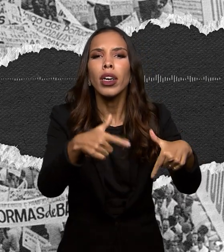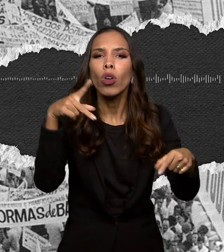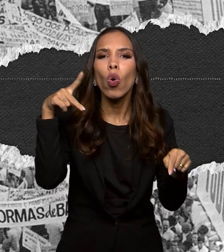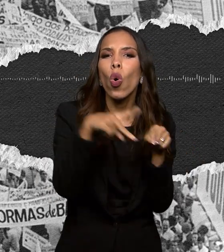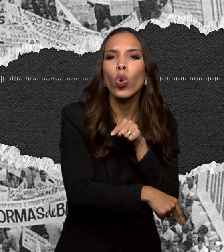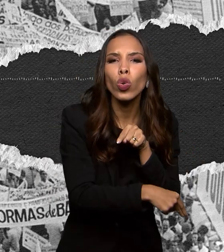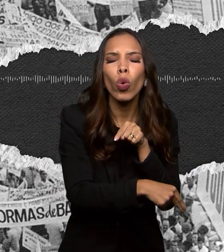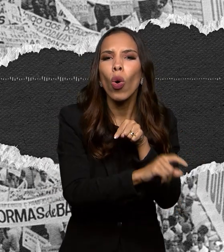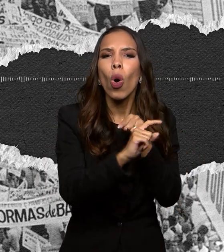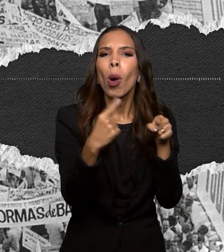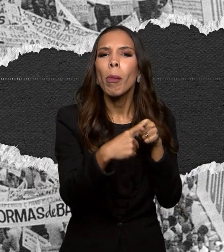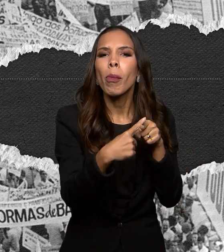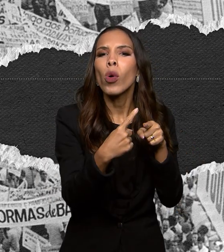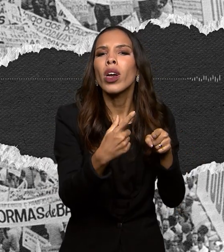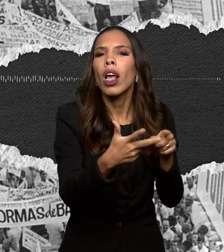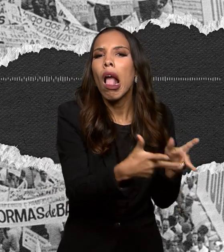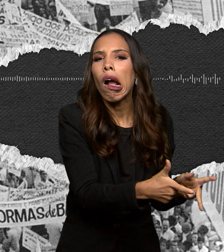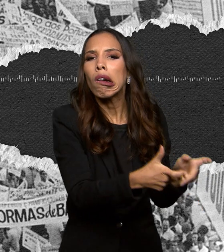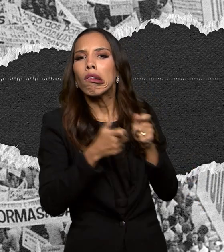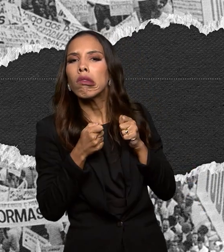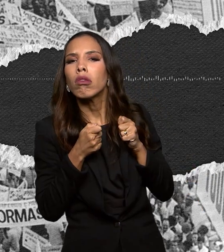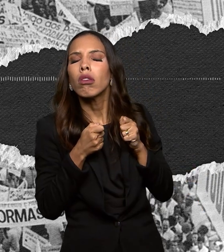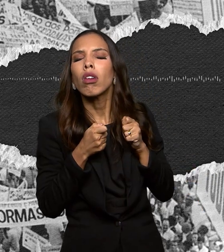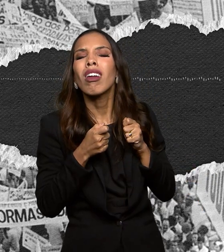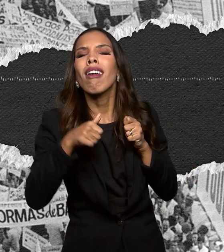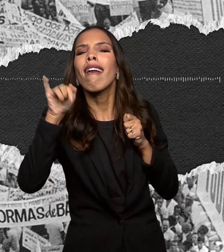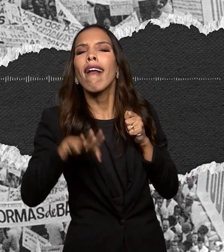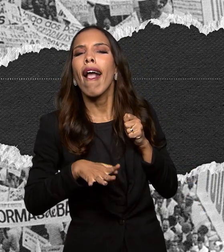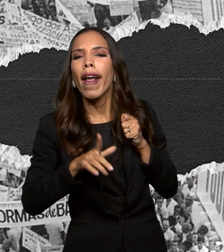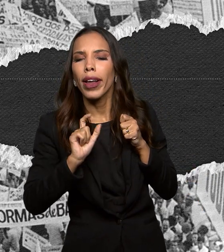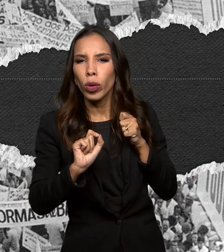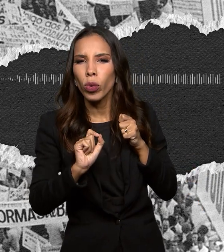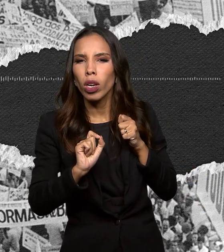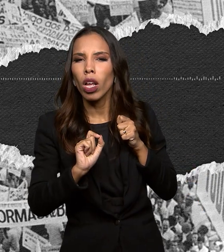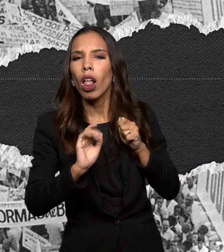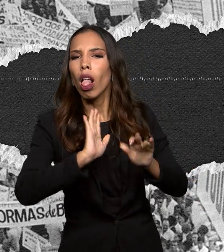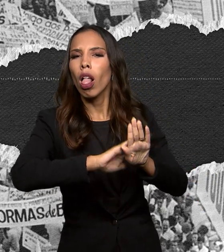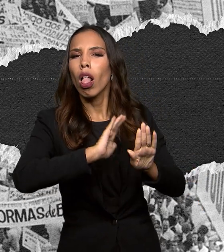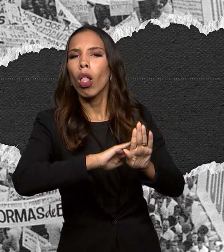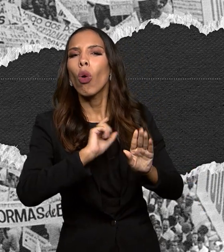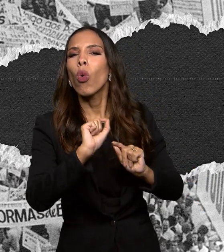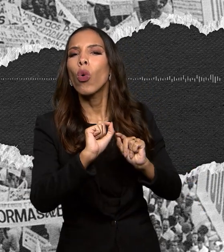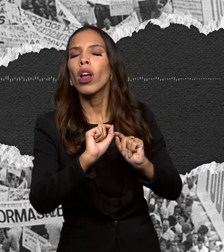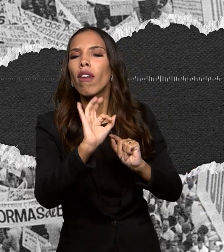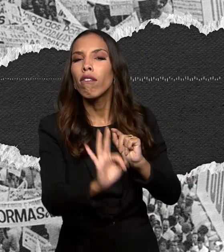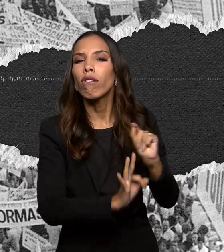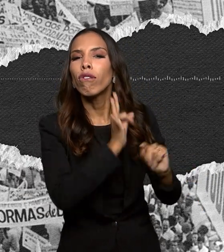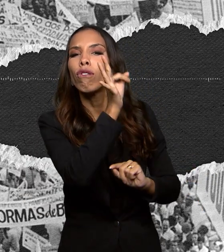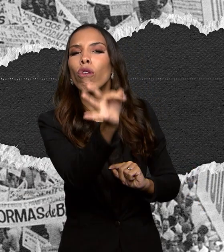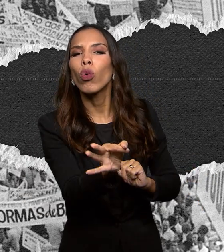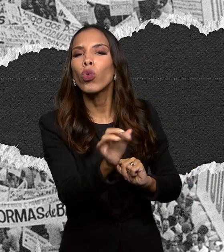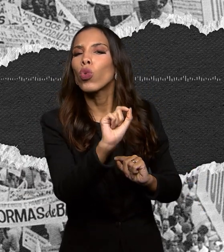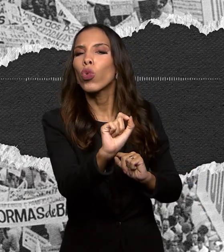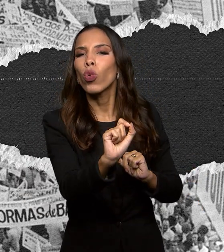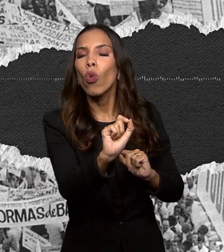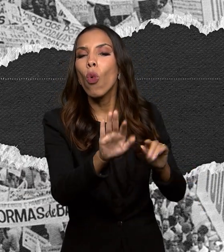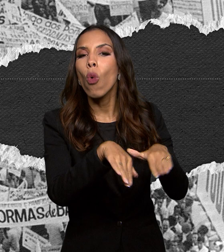projeto virasse realidade? E o que foi construído no lugar? Qual futuro foi interrompido antes do tempo?